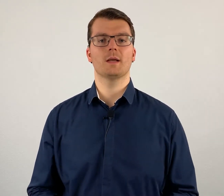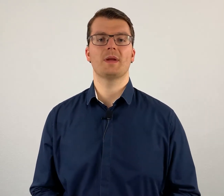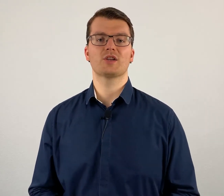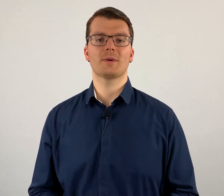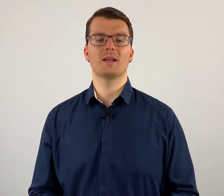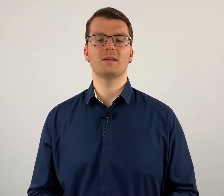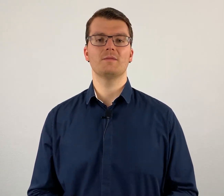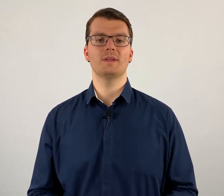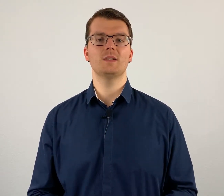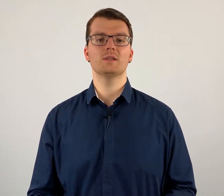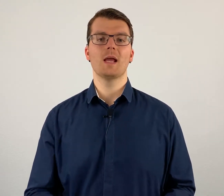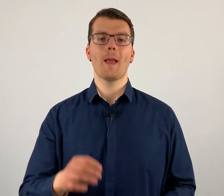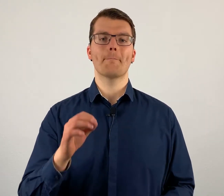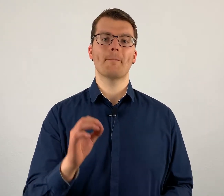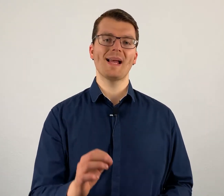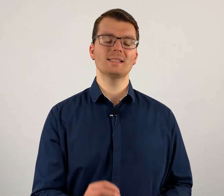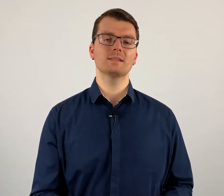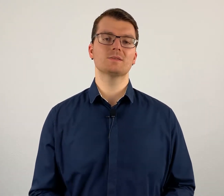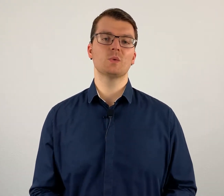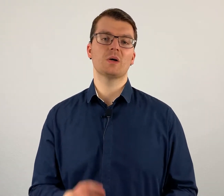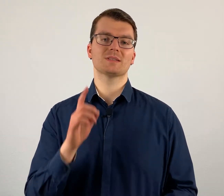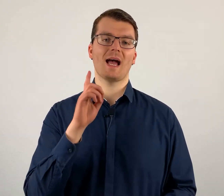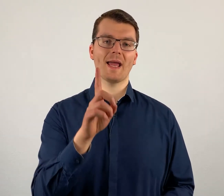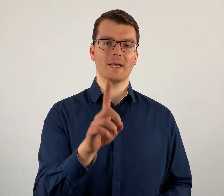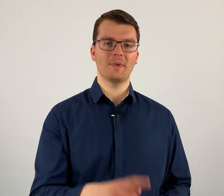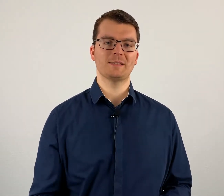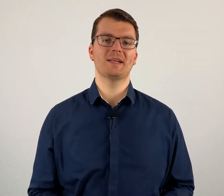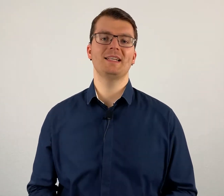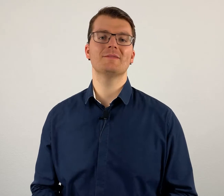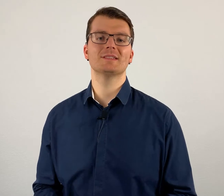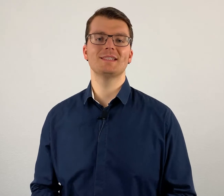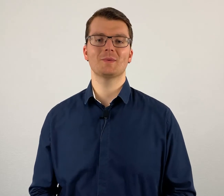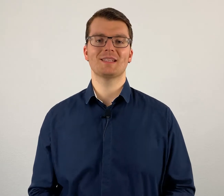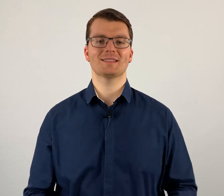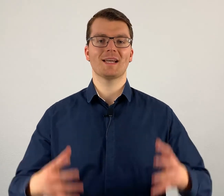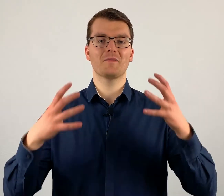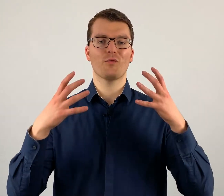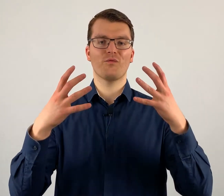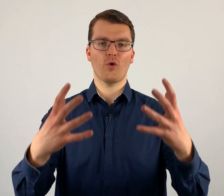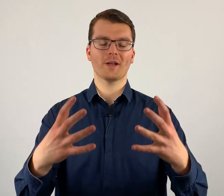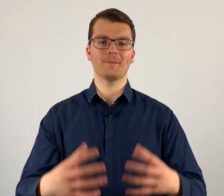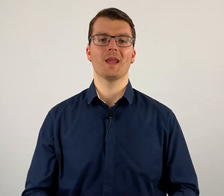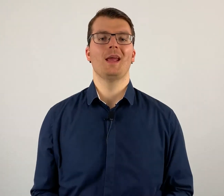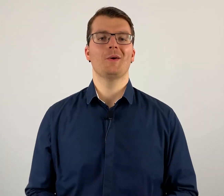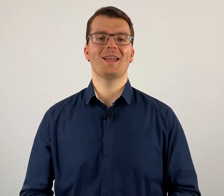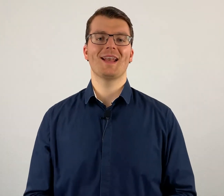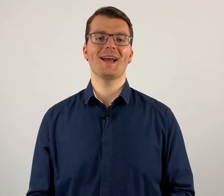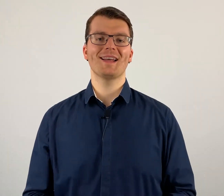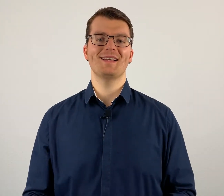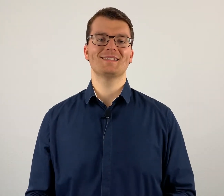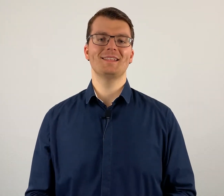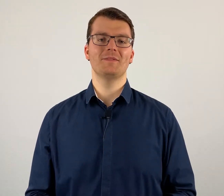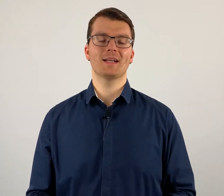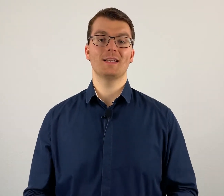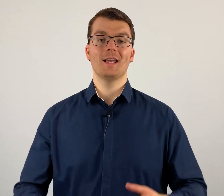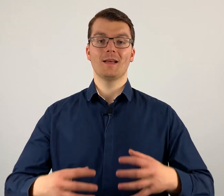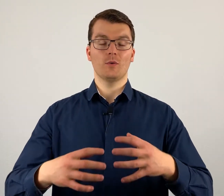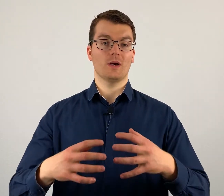gebärdensprachlichen Videos, meistens nur aus einer Perspektive sieht. Und das ist halt von vorne. Und der Nachteil ist hier wirklich, oder